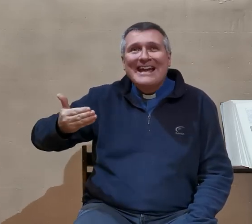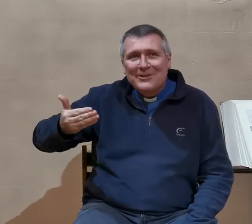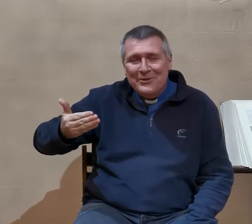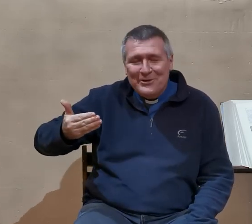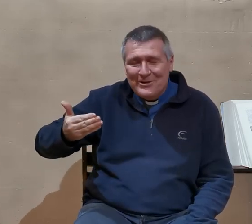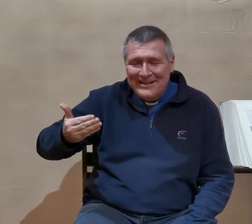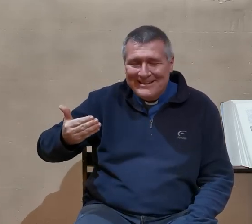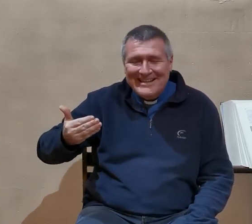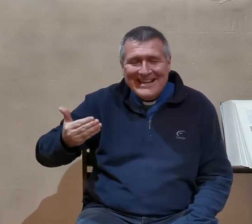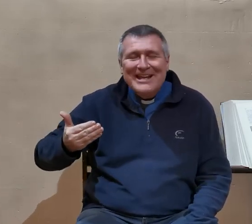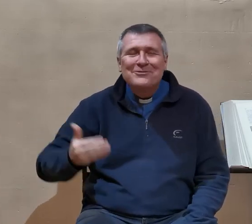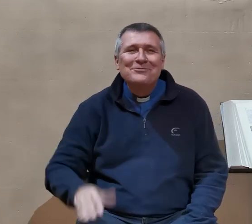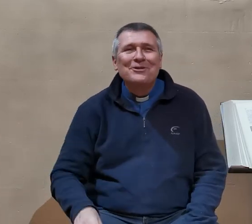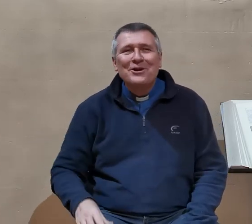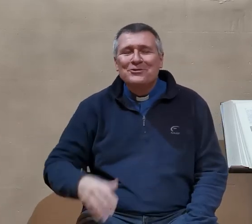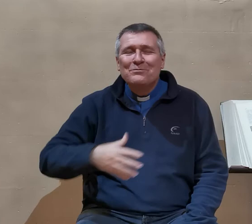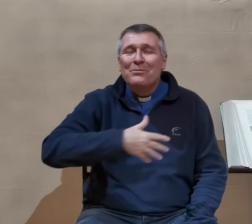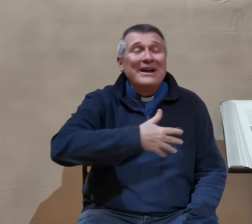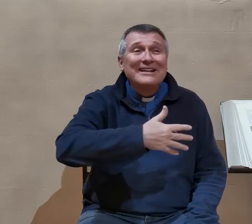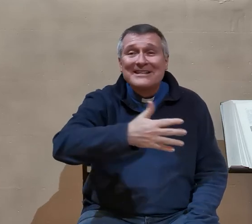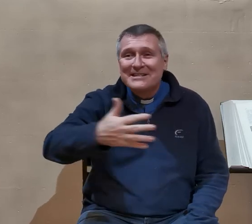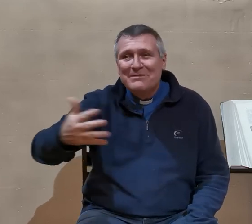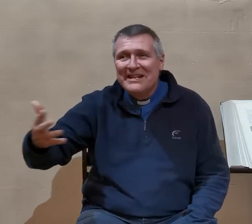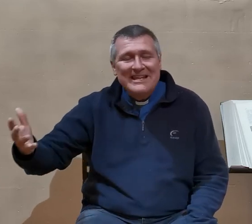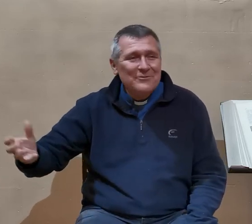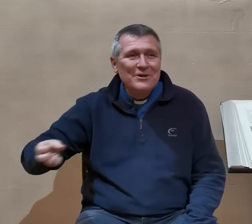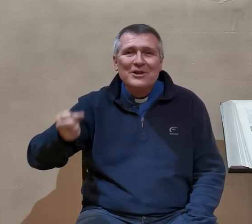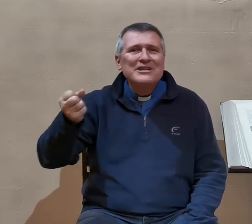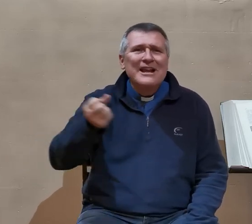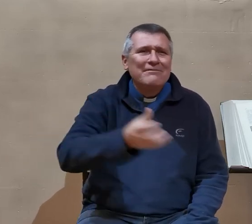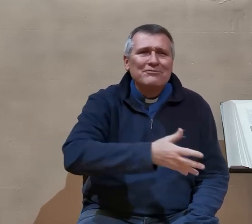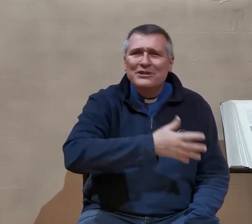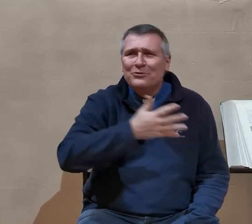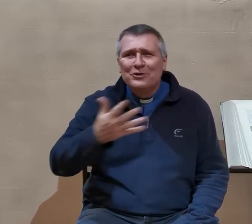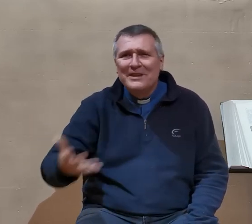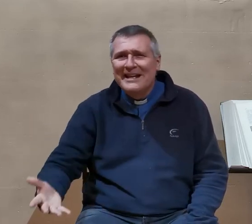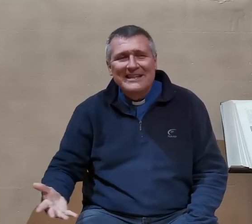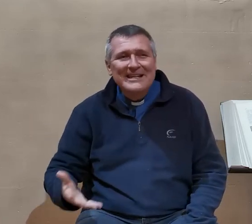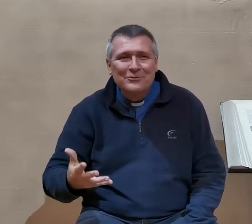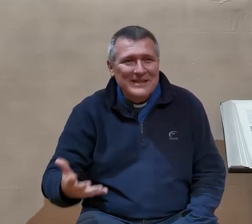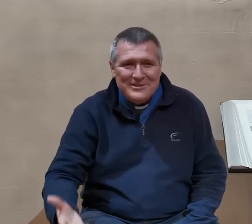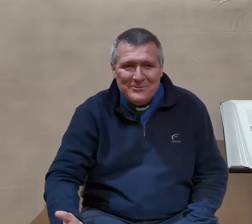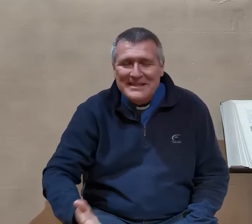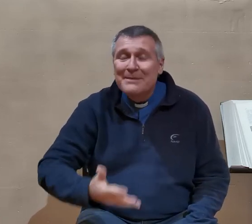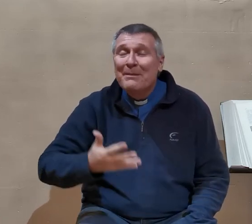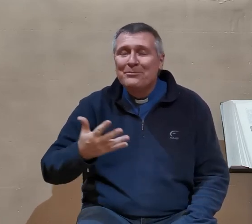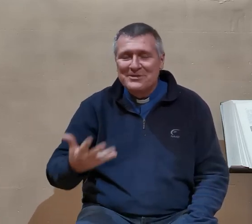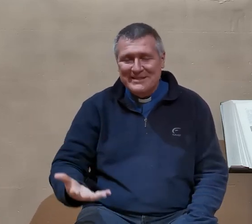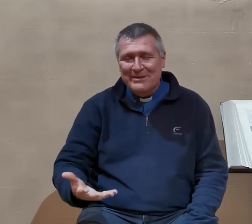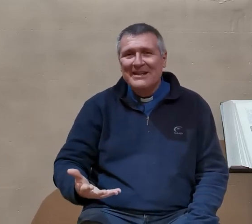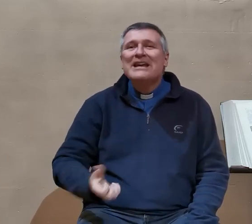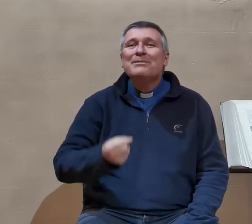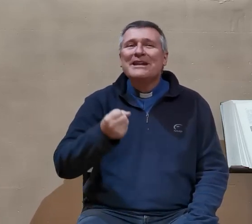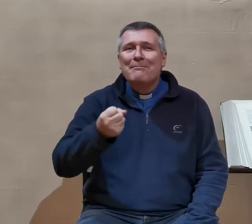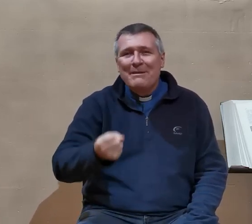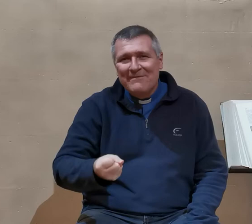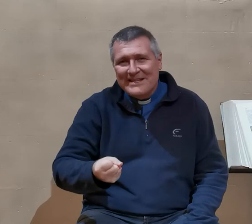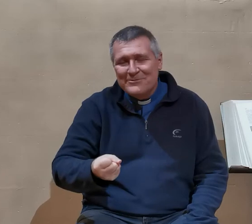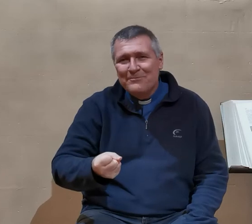créateur des créatures, je ne peux pas être assimilé ni à la foule, ni au tonnerre, ni à l'inondation, ça, ce n pas possible. Et bien, de la même façon,